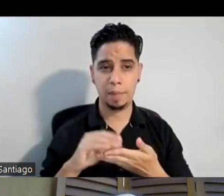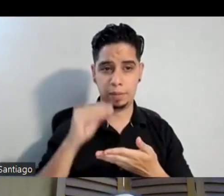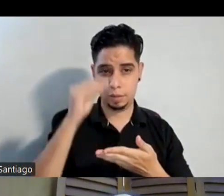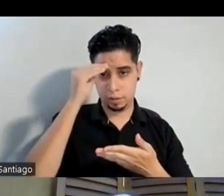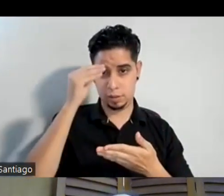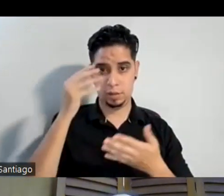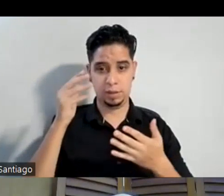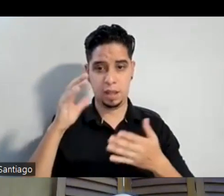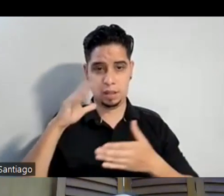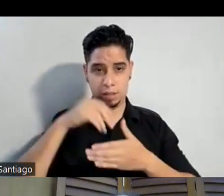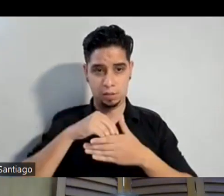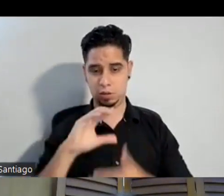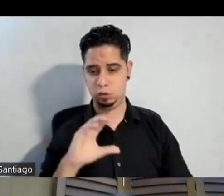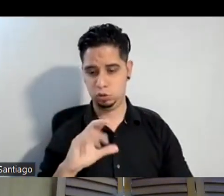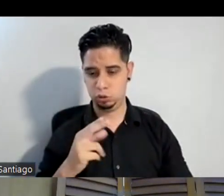y el chip estaba adentro en el paquete